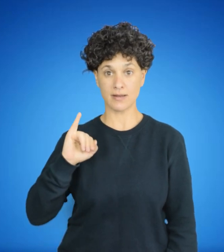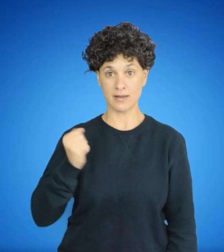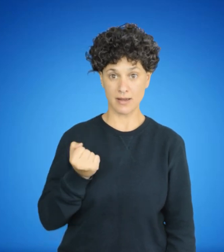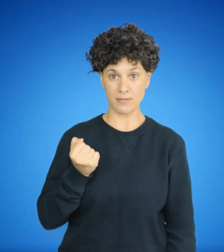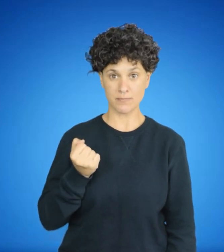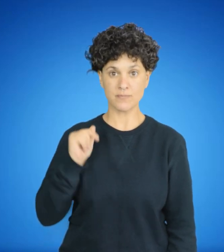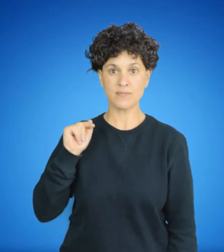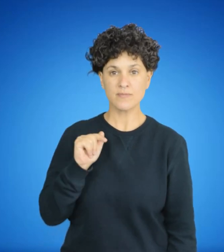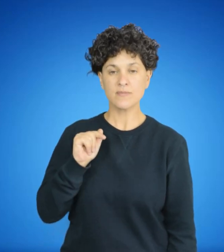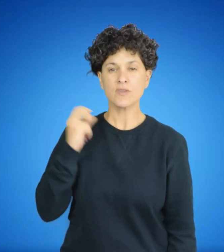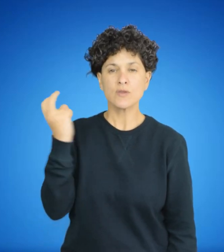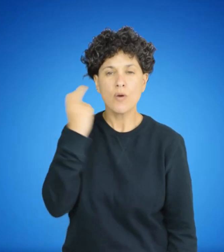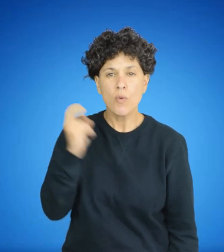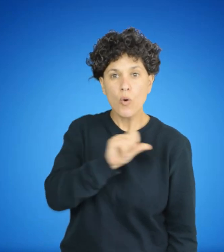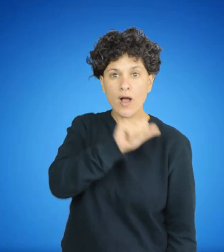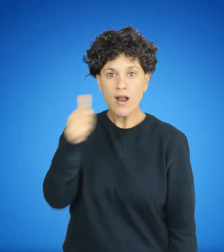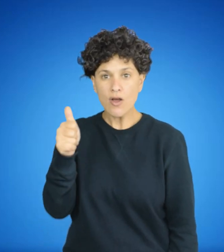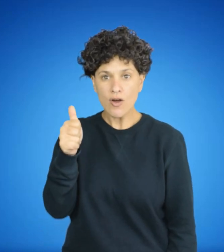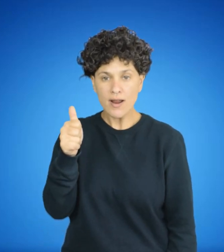La autarquía persigue la aponía.